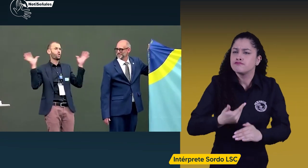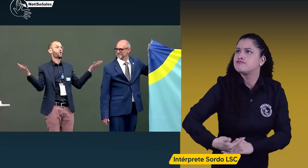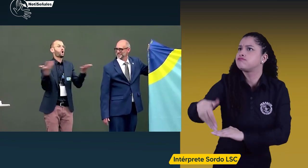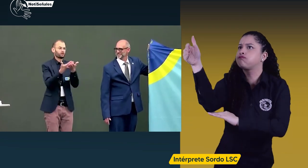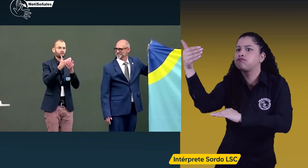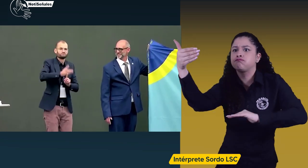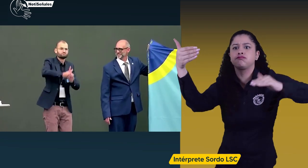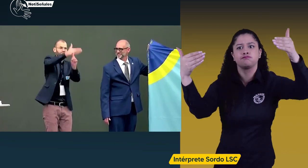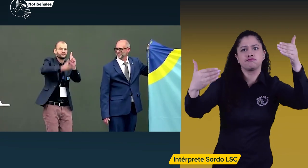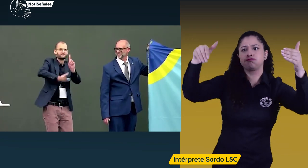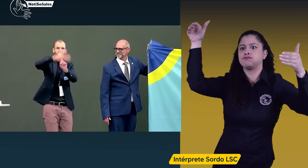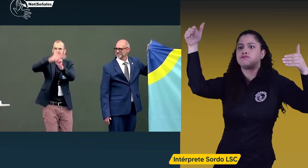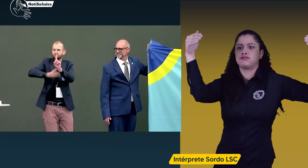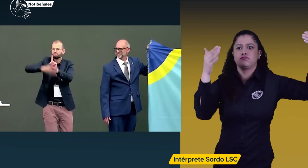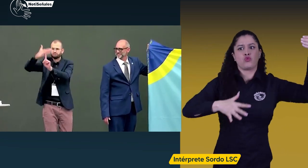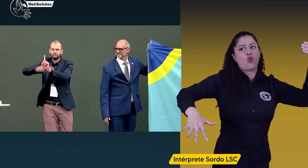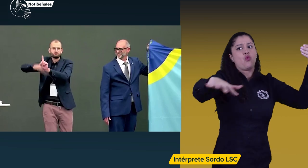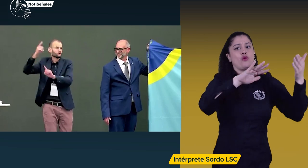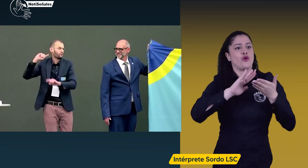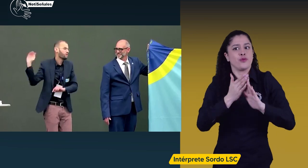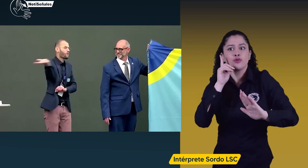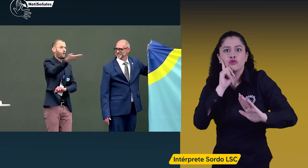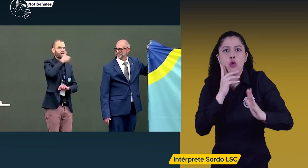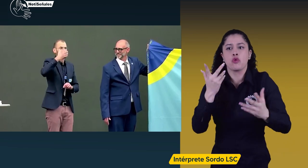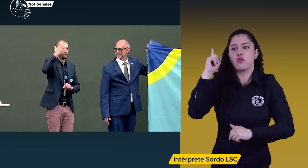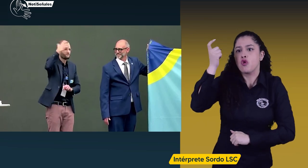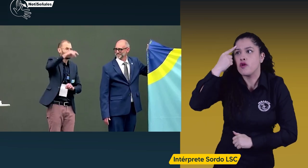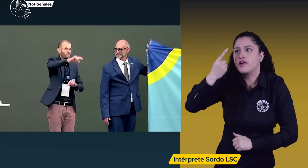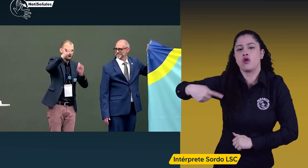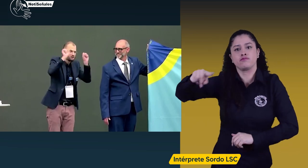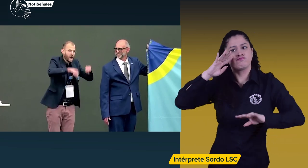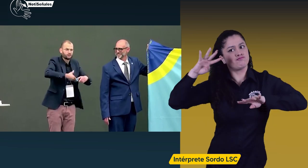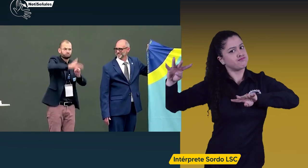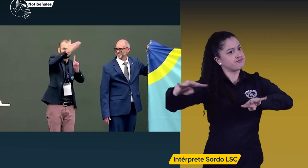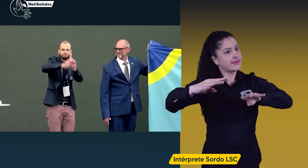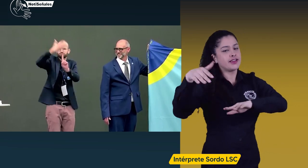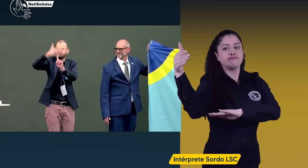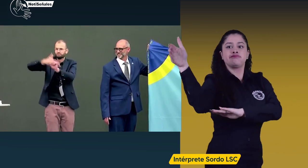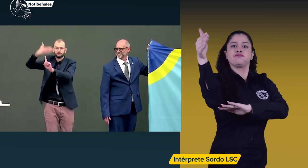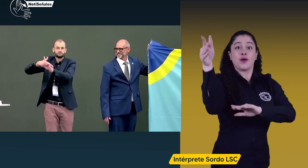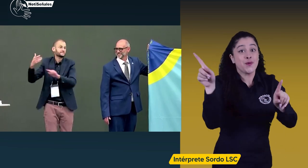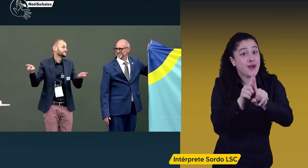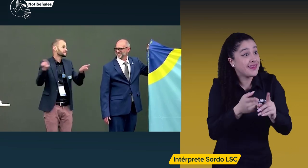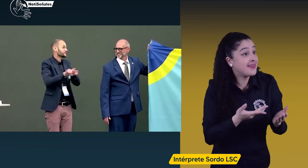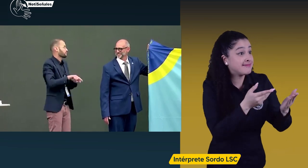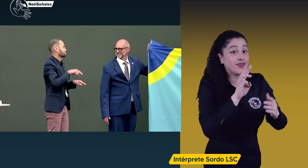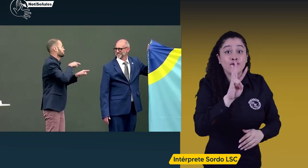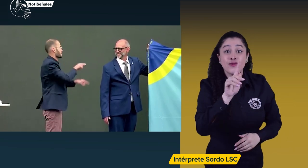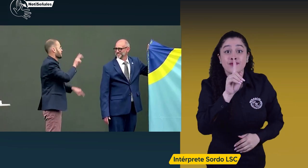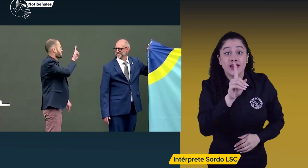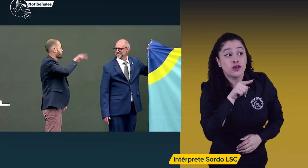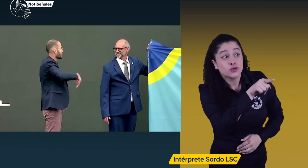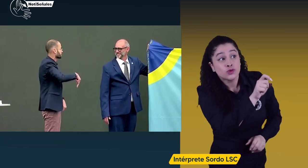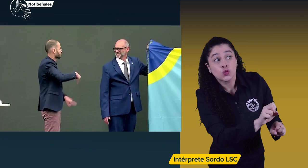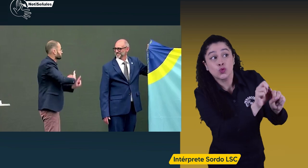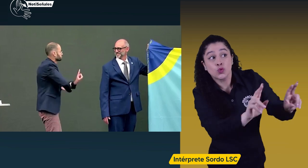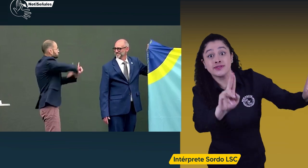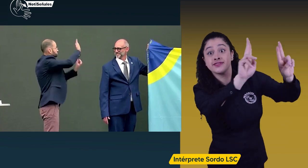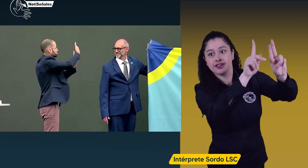bandera para que la comunidad sorda sea visibilizada por los gobiernos. Que es lo mismo que pasa con la WPD y las